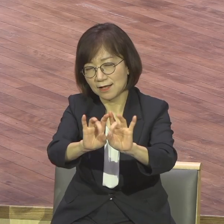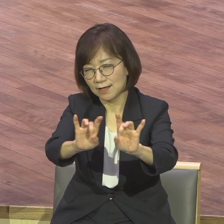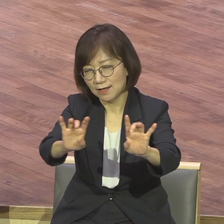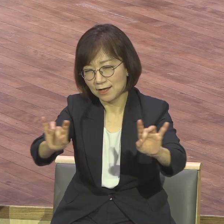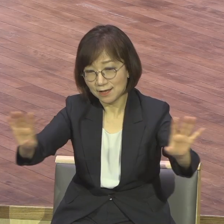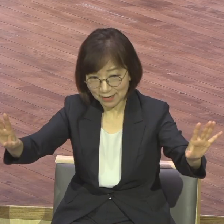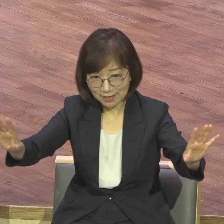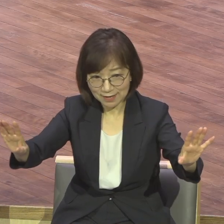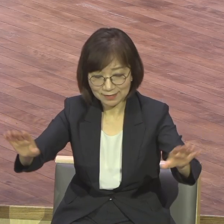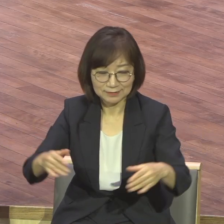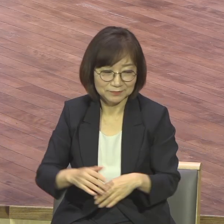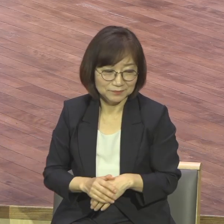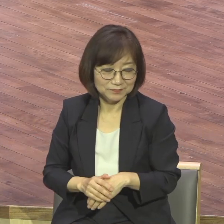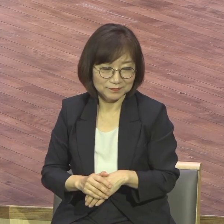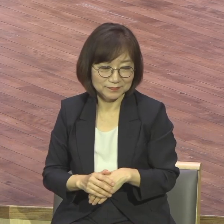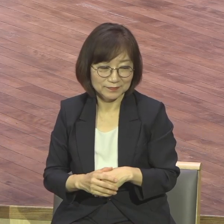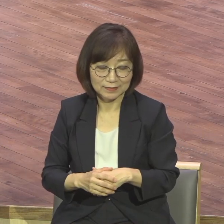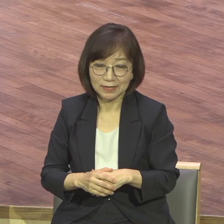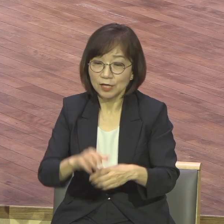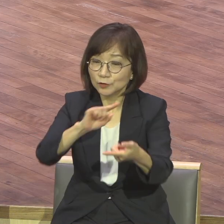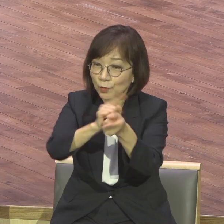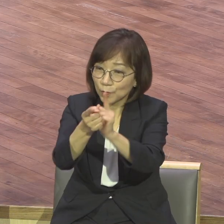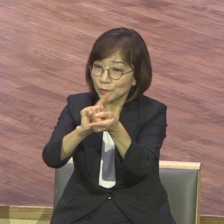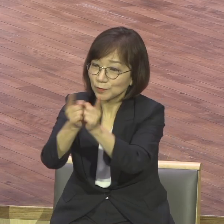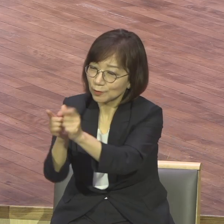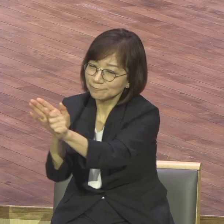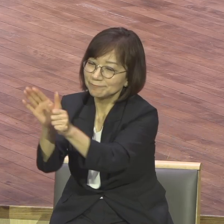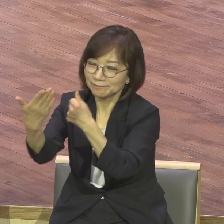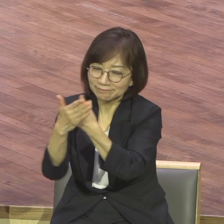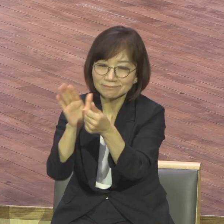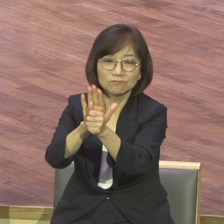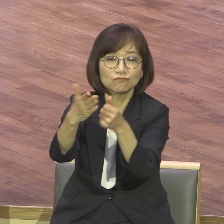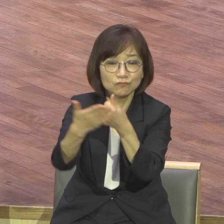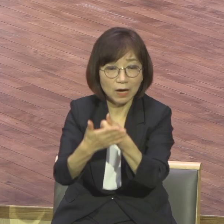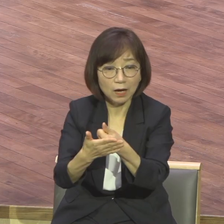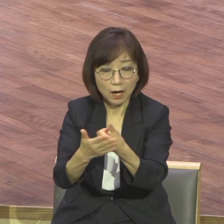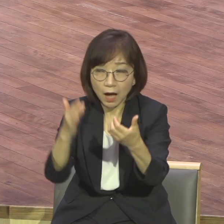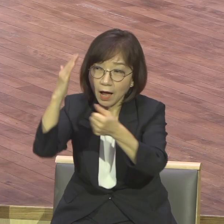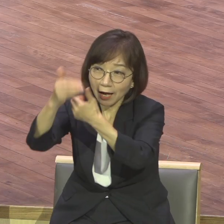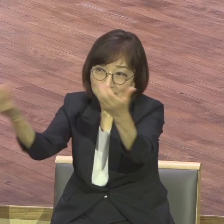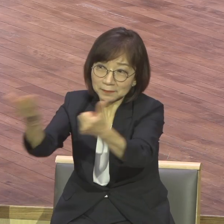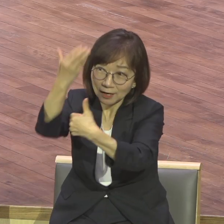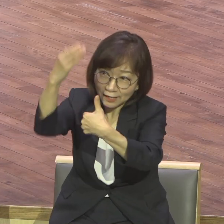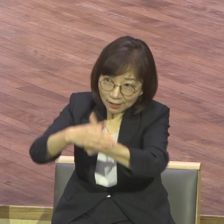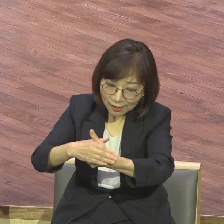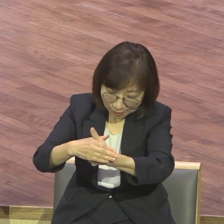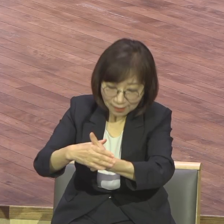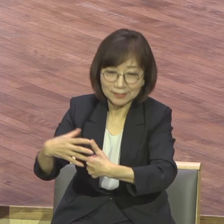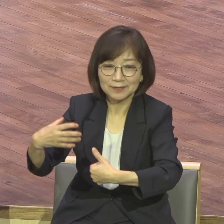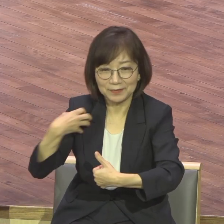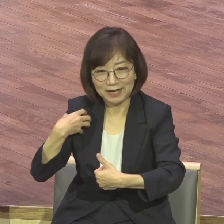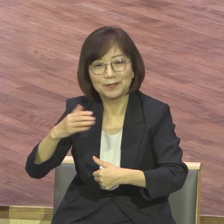그래서 하나님이 일을 하도록 공동체를 이루게 하신 겁니다 지금 메시지 흐름에 따라 표현한다고 하면